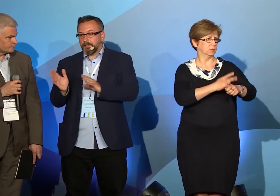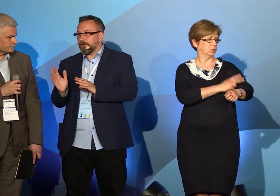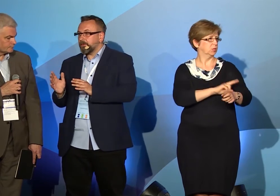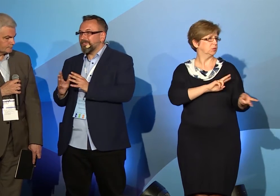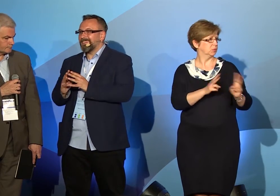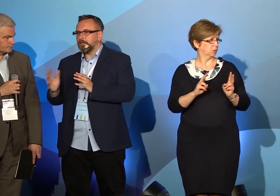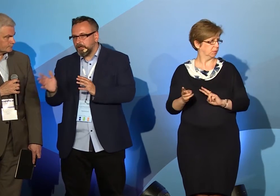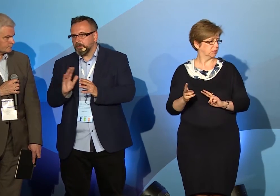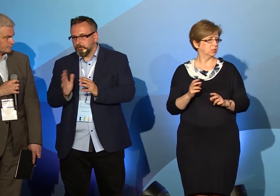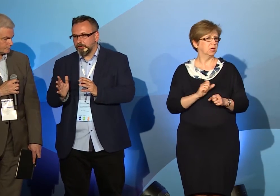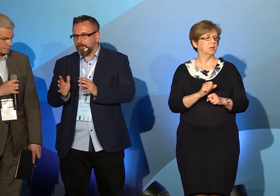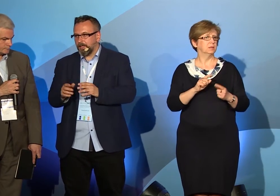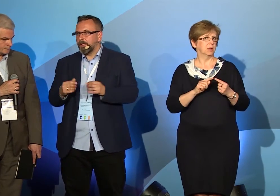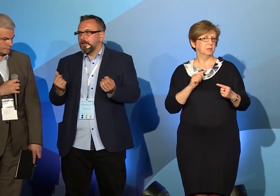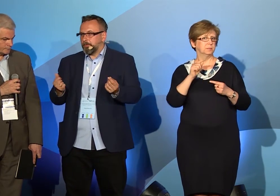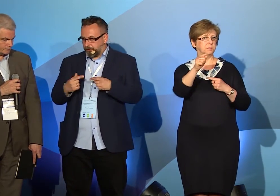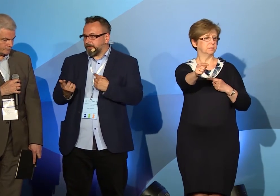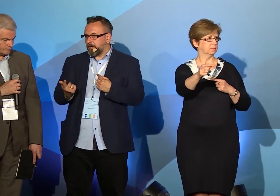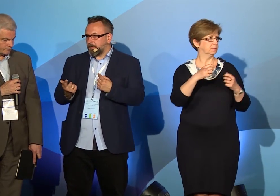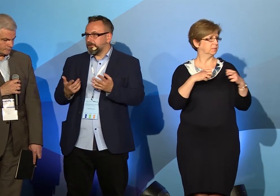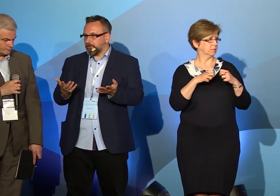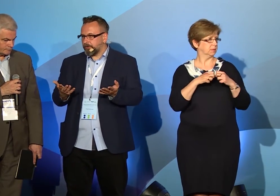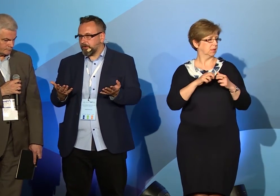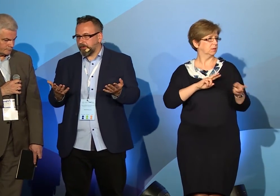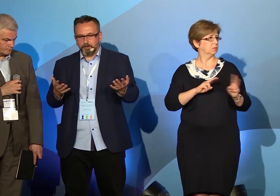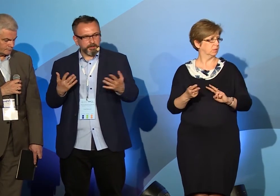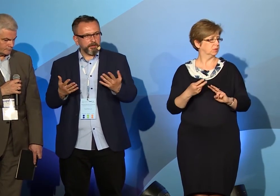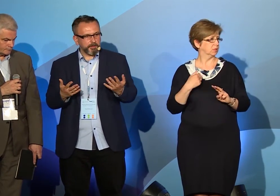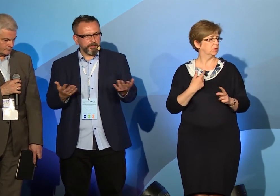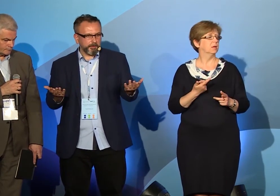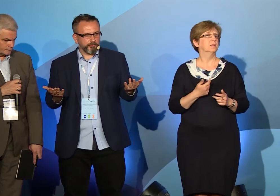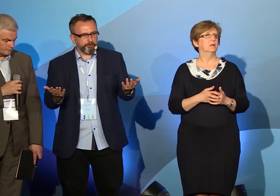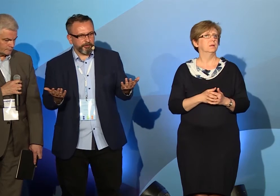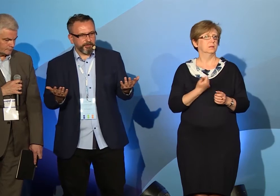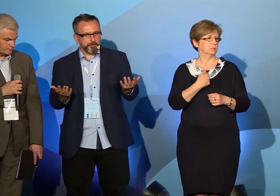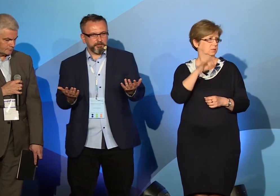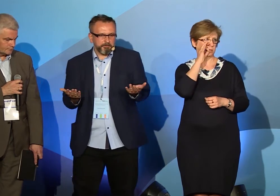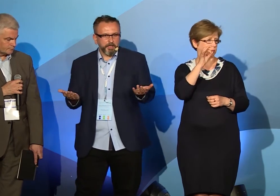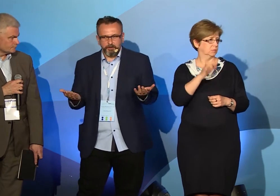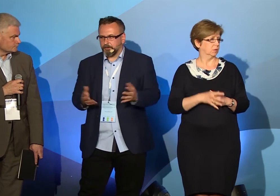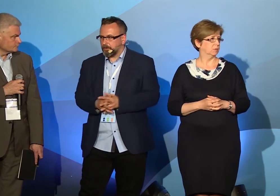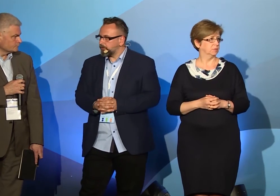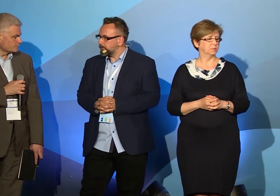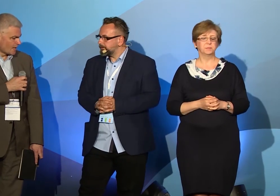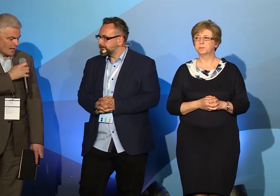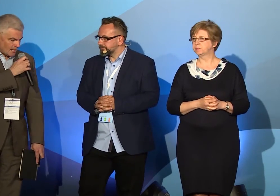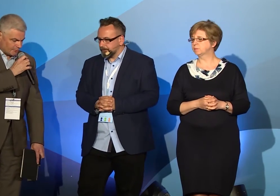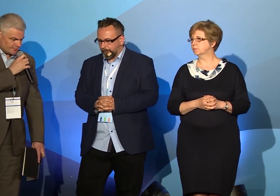taki system zdalnego tłumaczenia przez internet wykorzystującego technologię wideo jest oczywiście systemem najsensowniejszym. A proszę